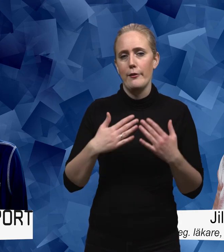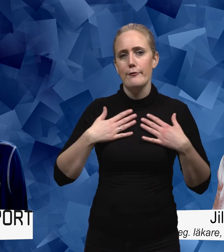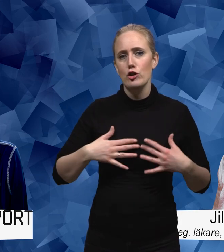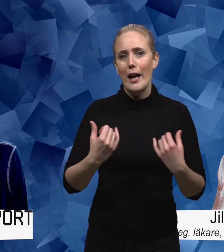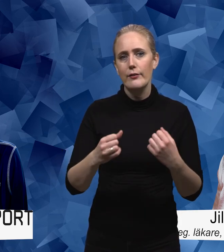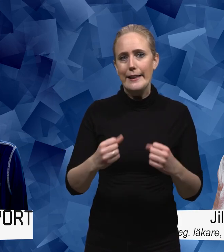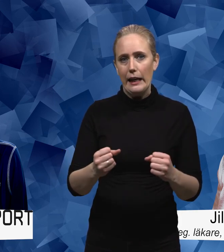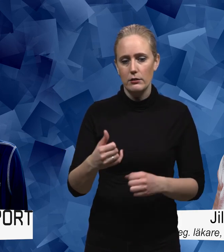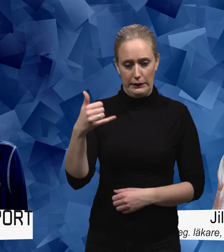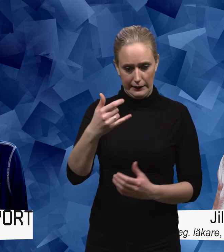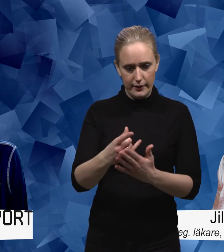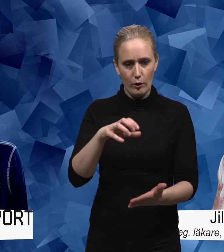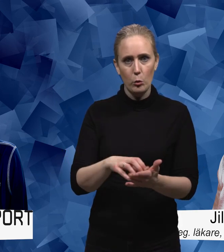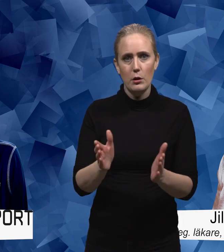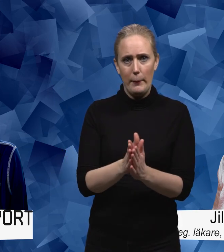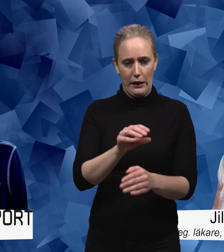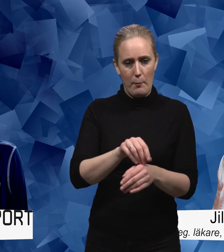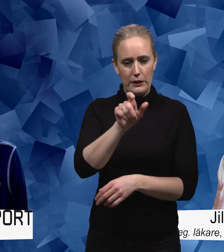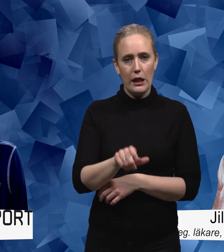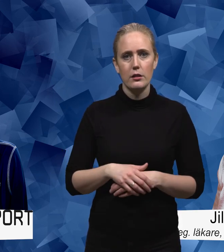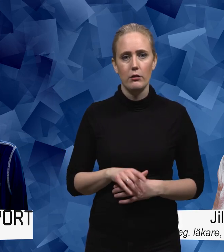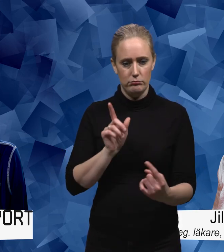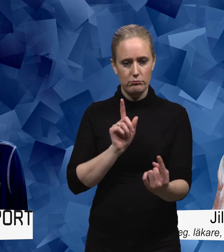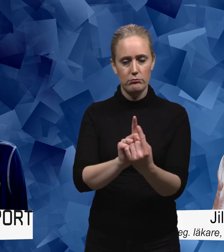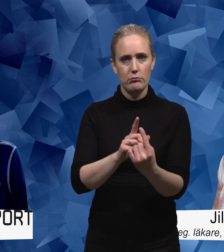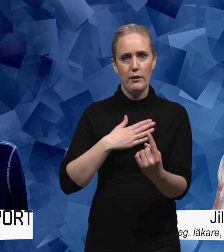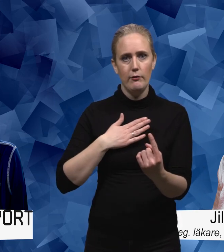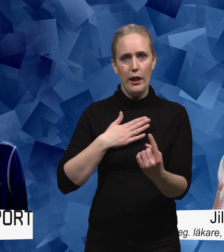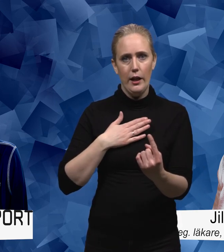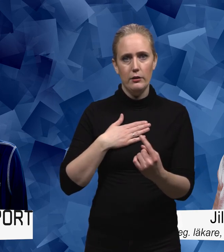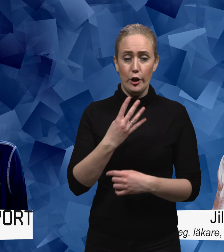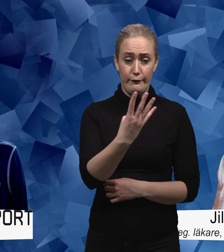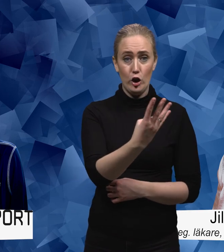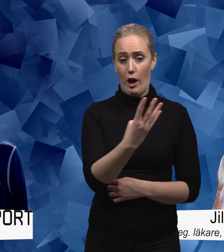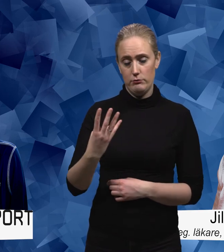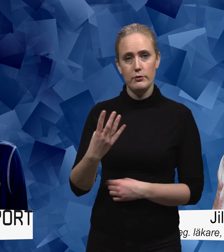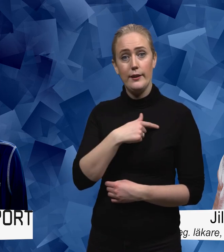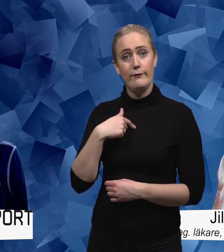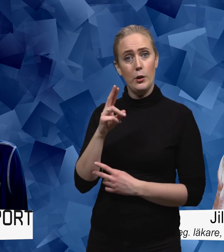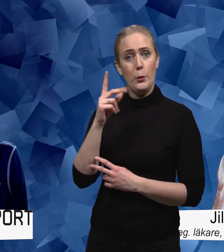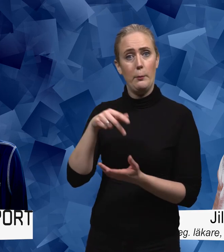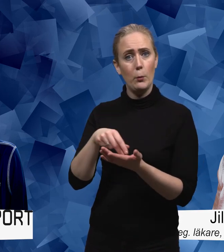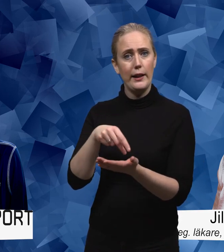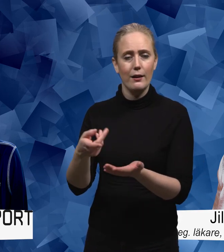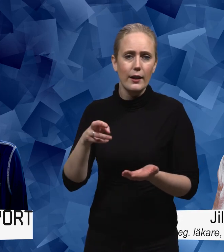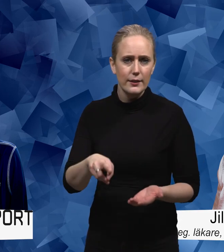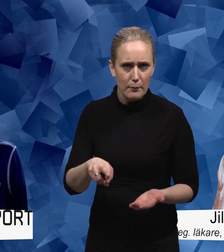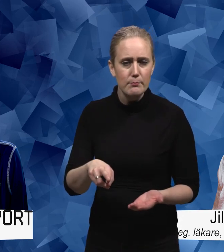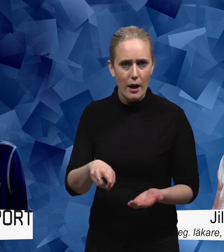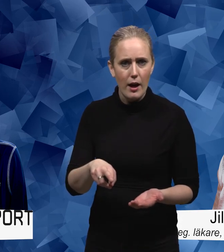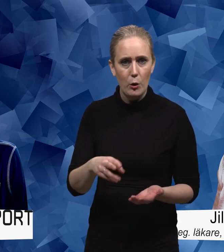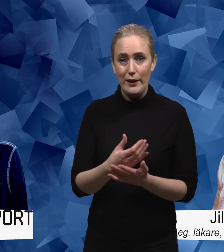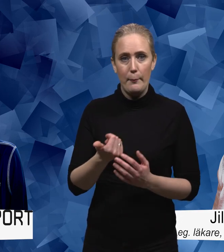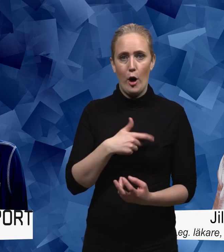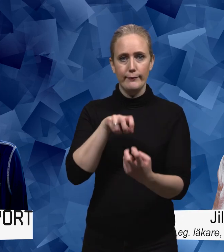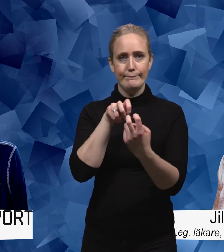fysisk aktivitet direkt där och då med patienter ta med fyra patienter och gå ut och promenera istället